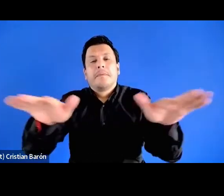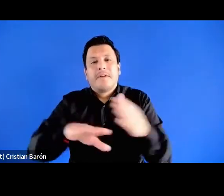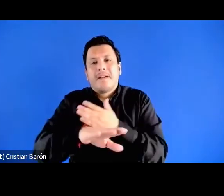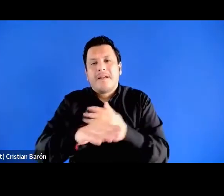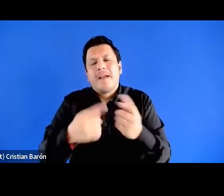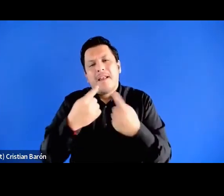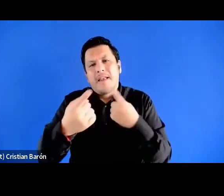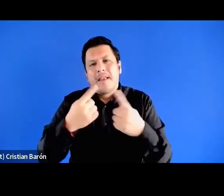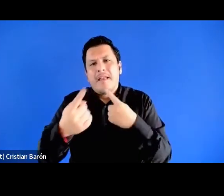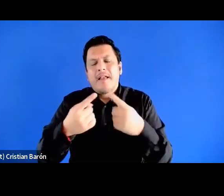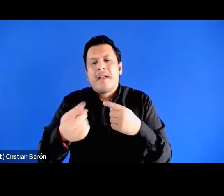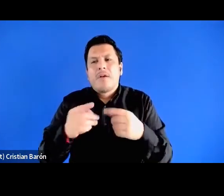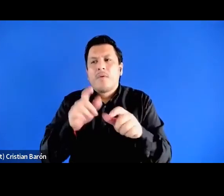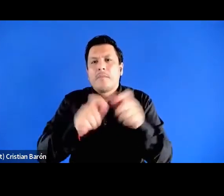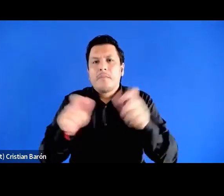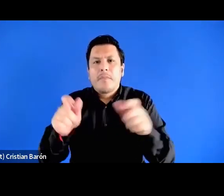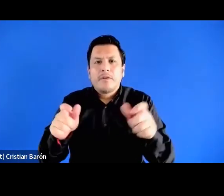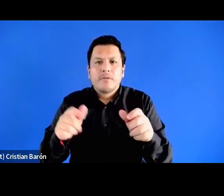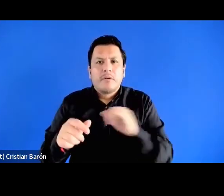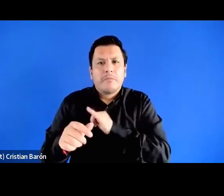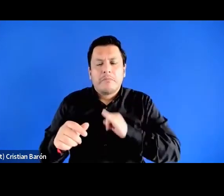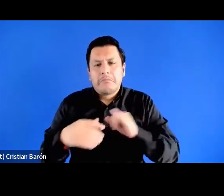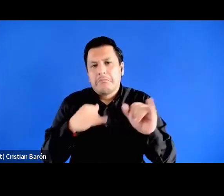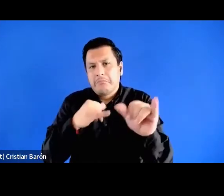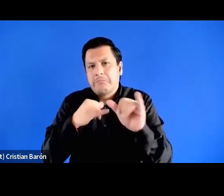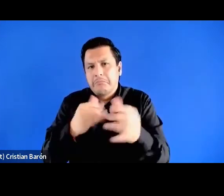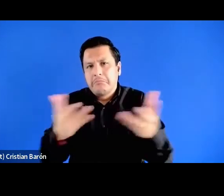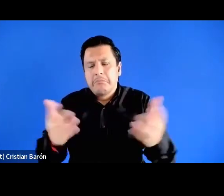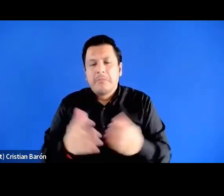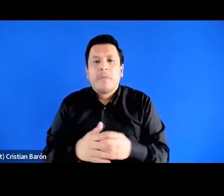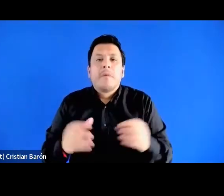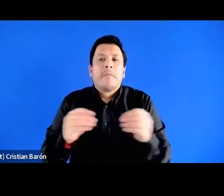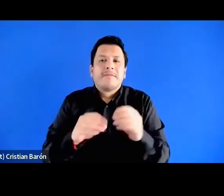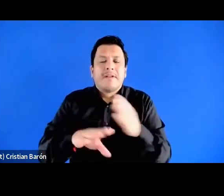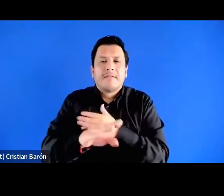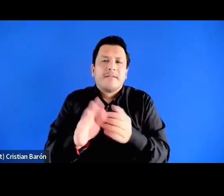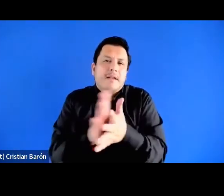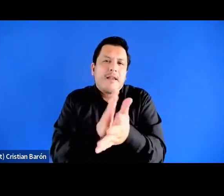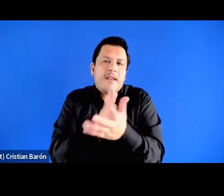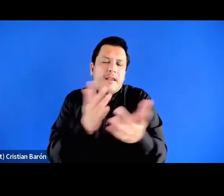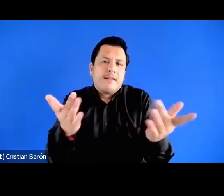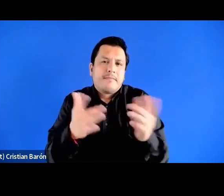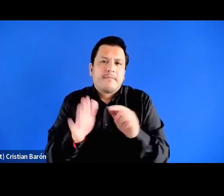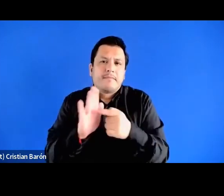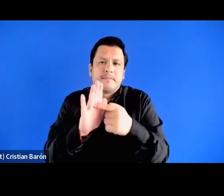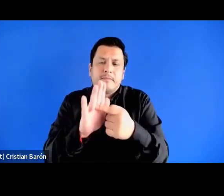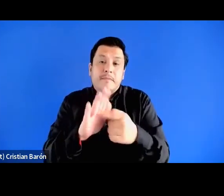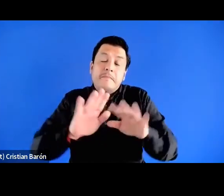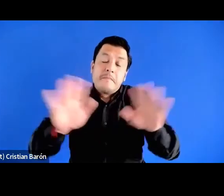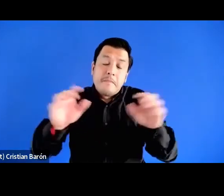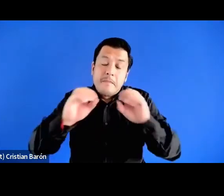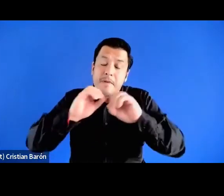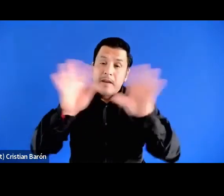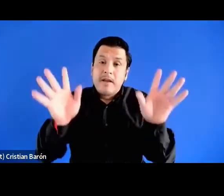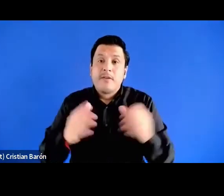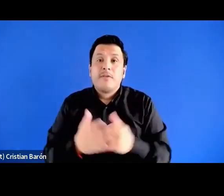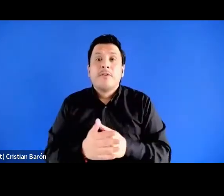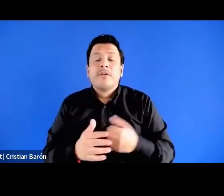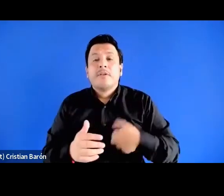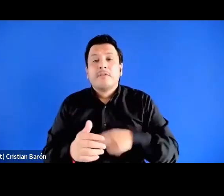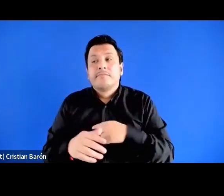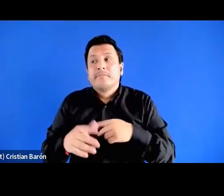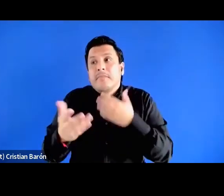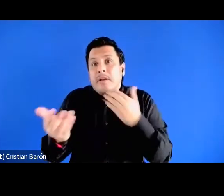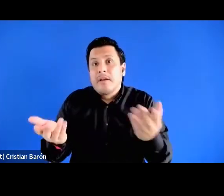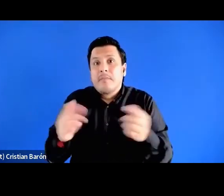palabras en la gente de uno. O sea, y era un poco lo que quería mostrar. Por supuesto que no hay